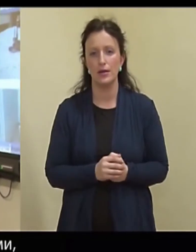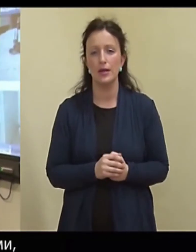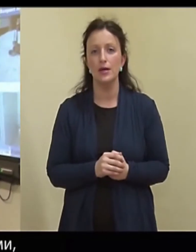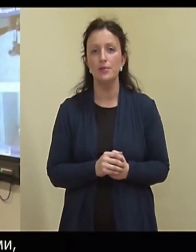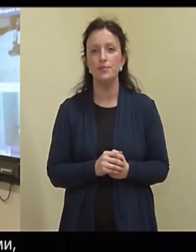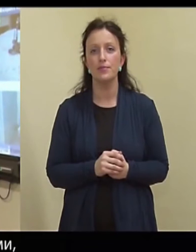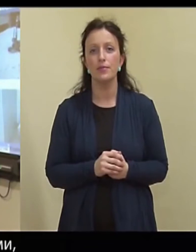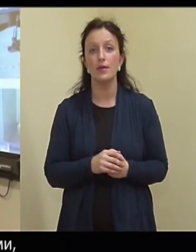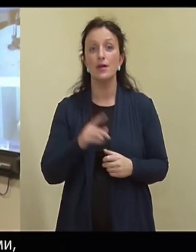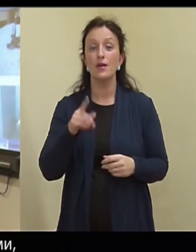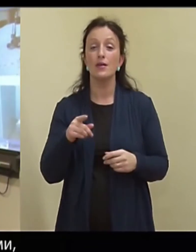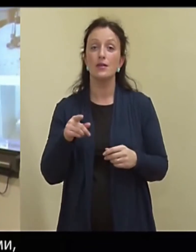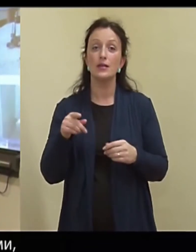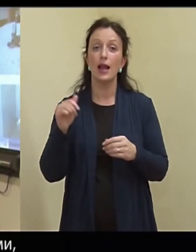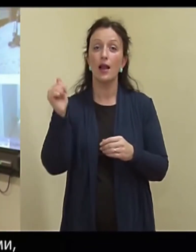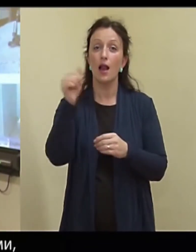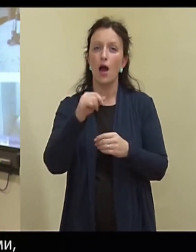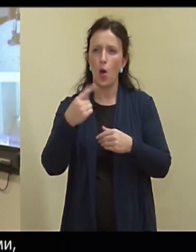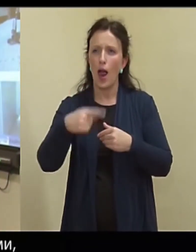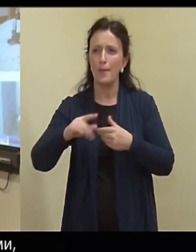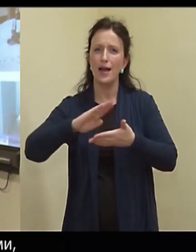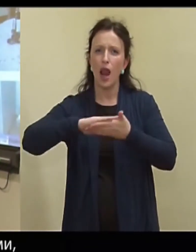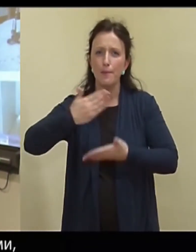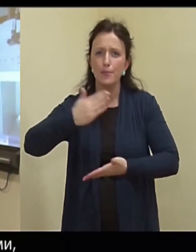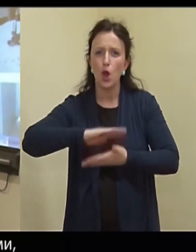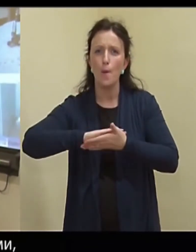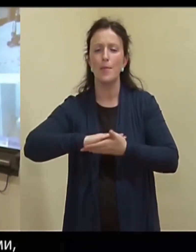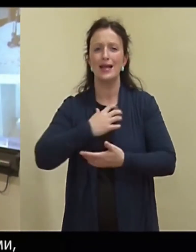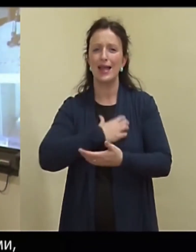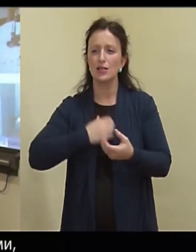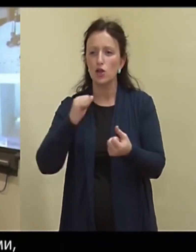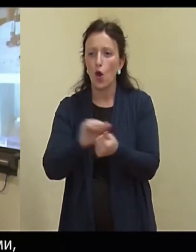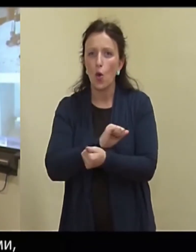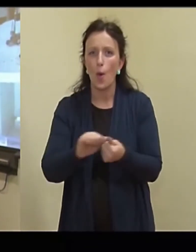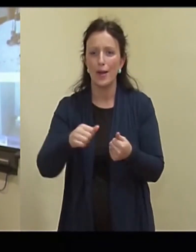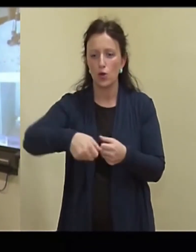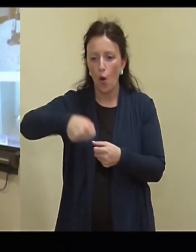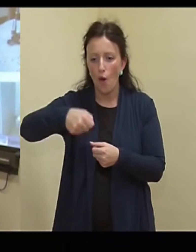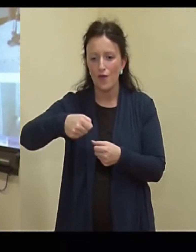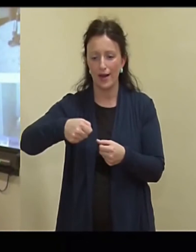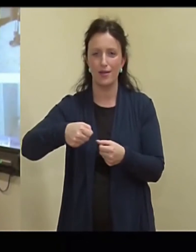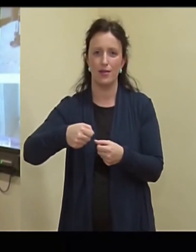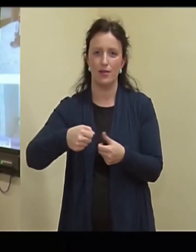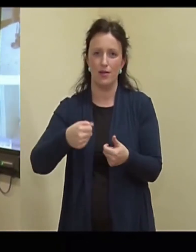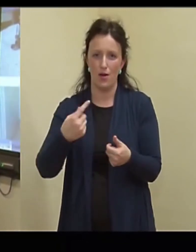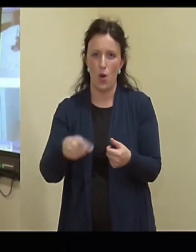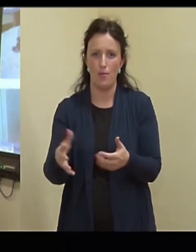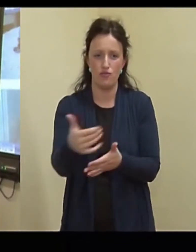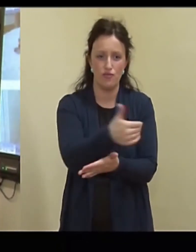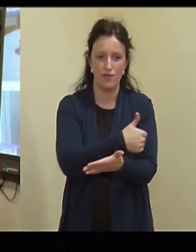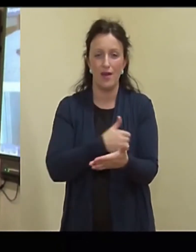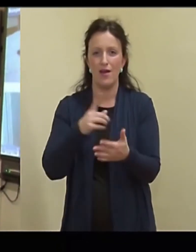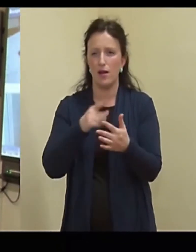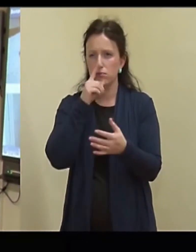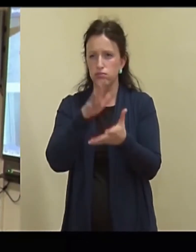Et oleme kokku puutunud nii sülearutite väga tähtsate dokumenti kohvritega, kui ka täiesti meeletus